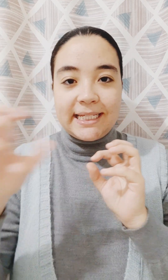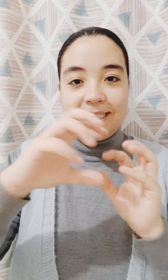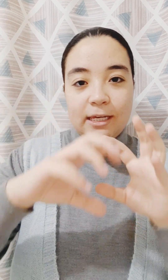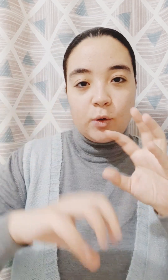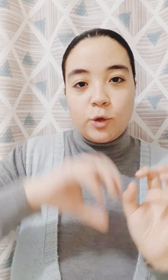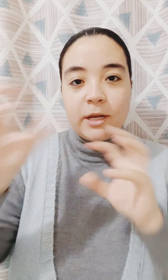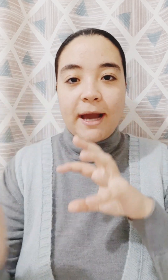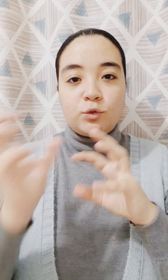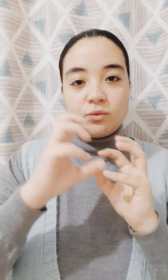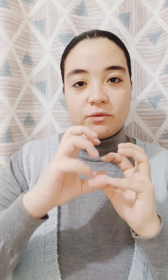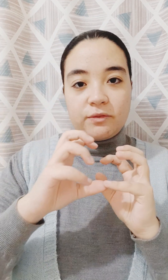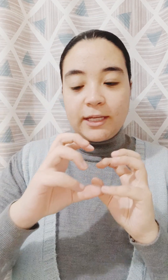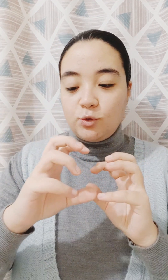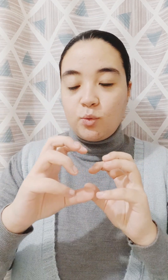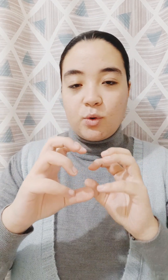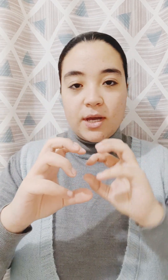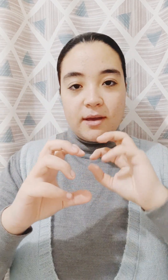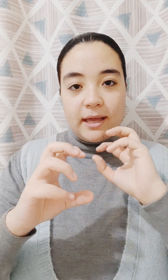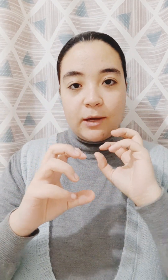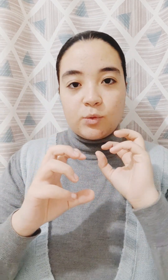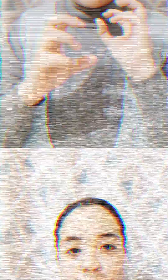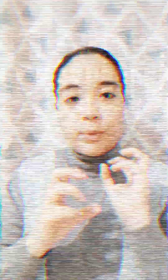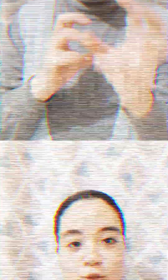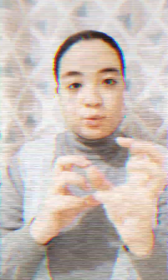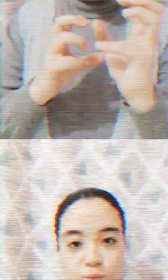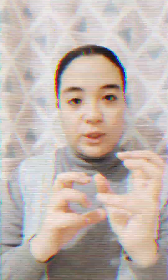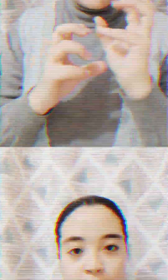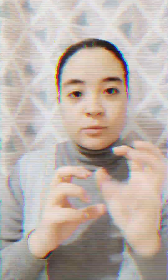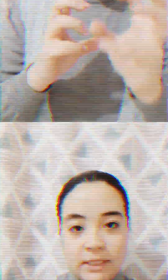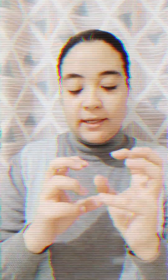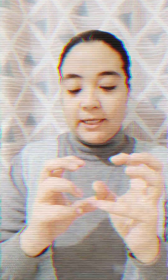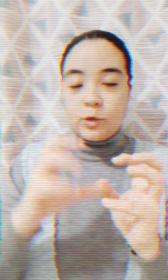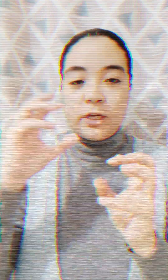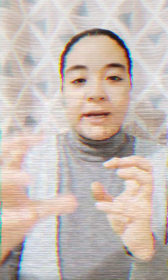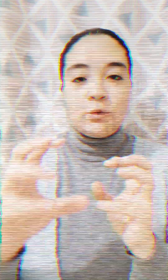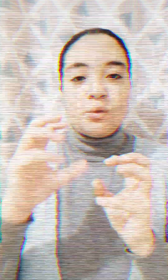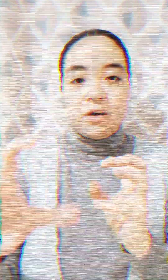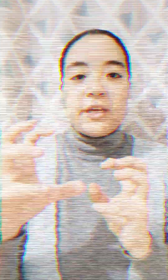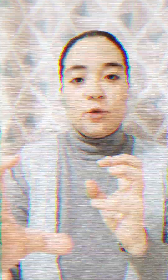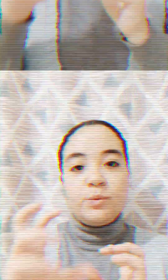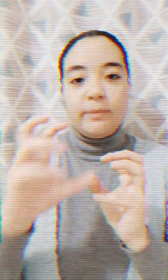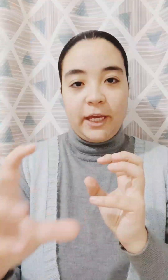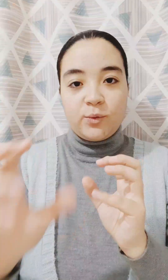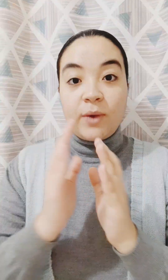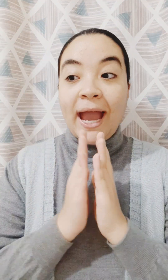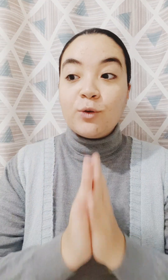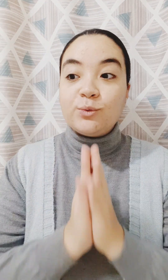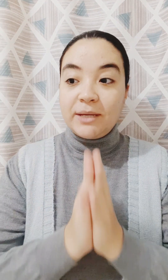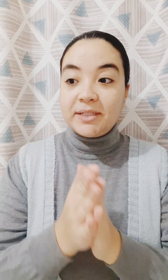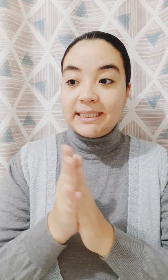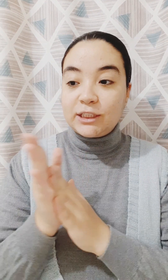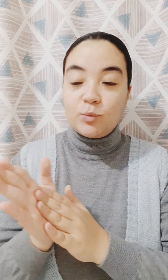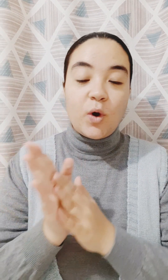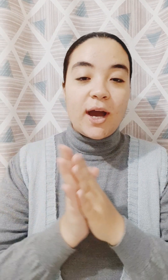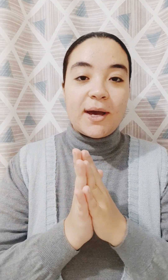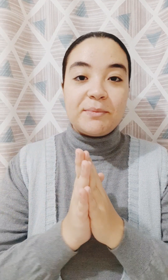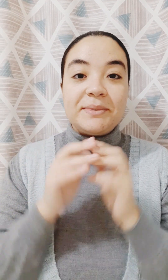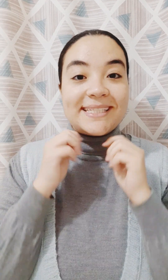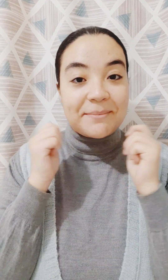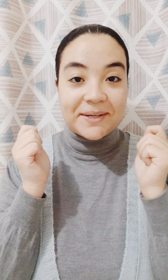الجديدة اللي هو اللي اللي بعده فانتوا لو زبطتموا اليوم ده اليوم اللي بعده تلقائي هيحكي يصبط معاكم دايما تختموها بابتسامة